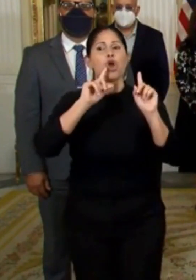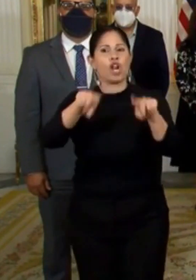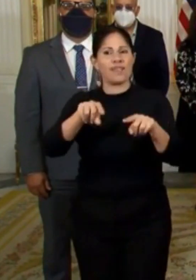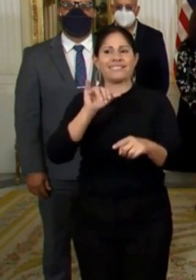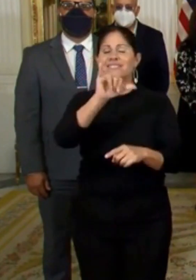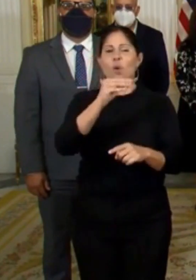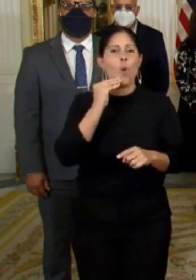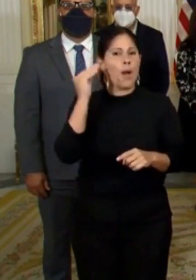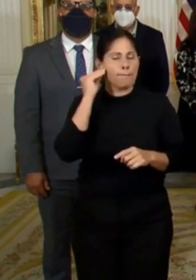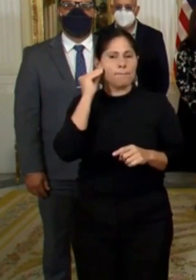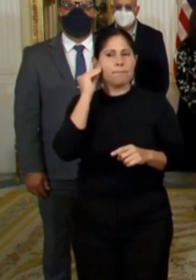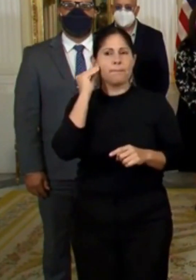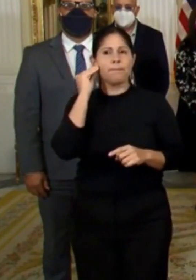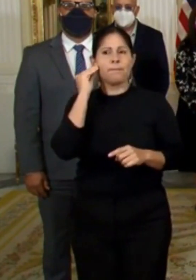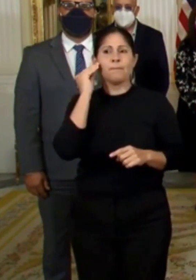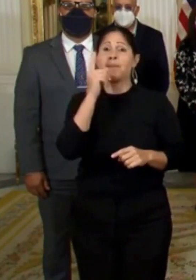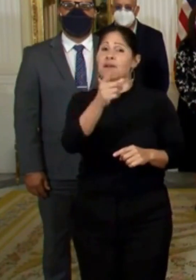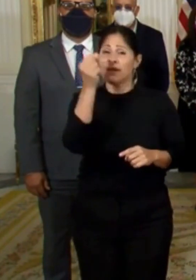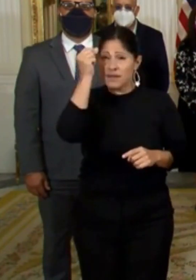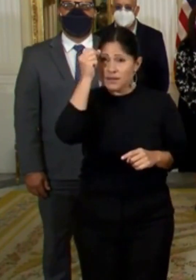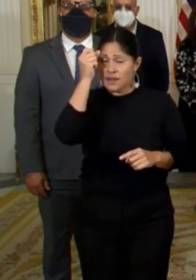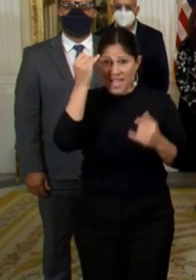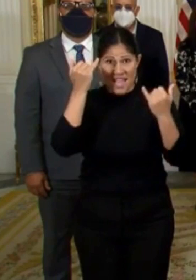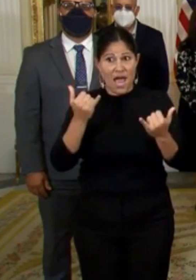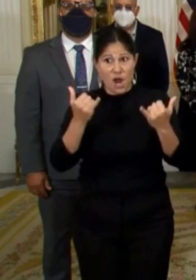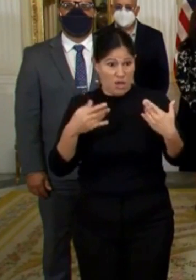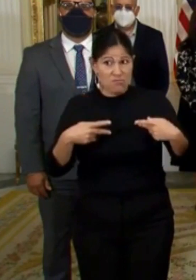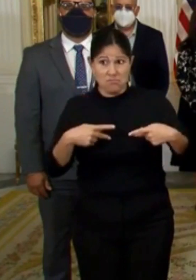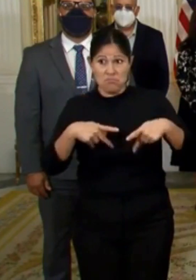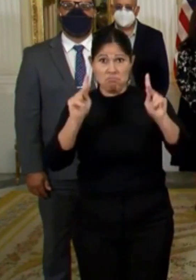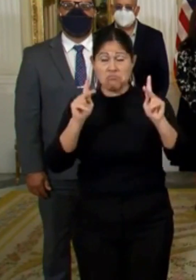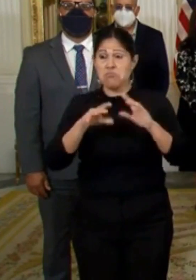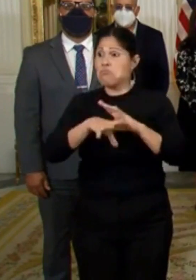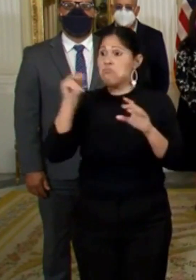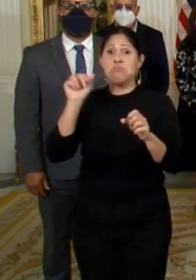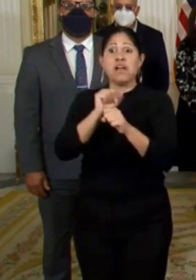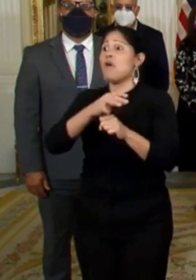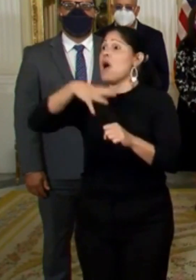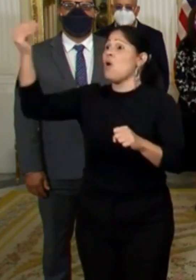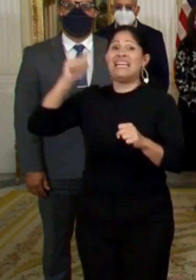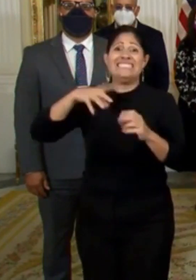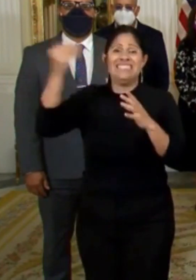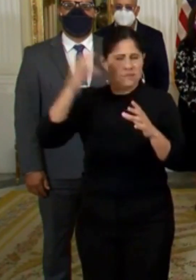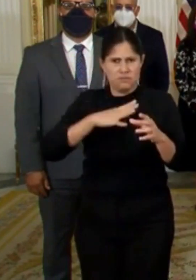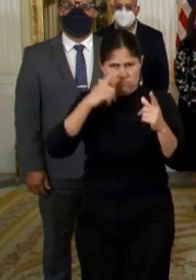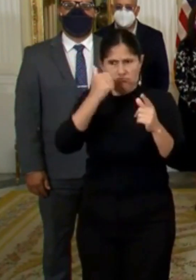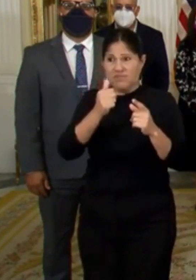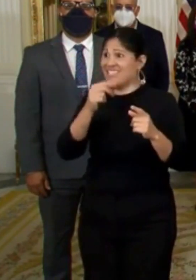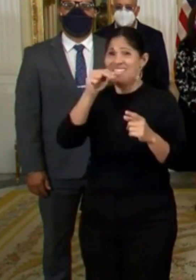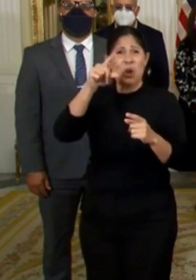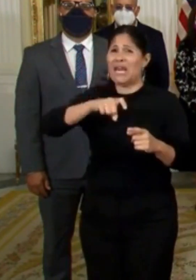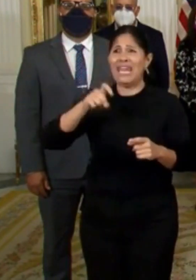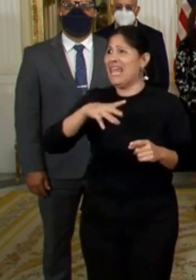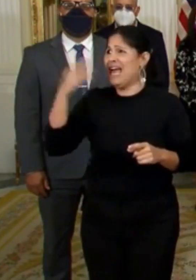en sus casas, salvo aquellos que según la nueva orden pueden ir a trabajar. Si no hay necesidad de salir de sus